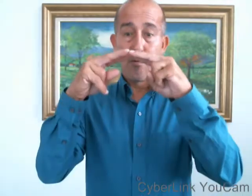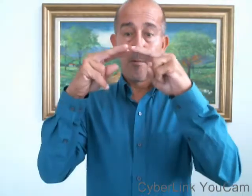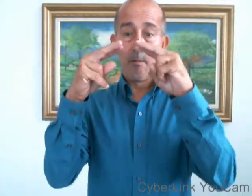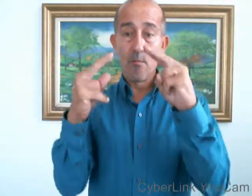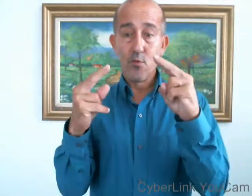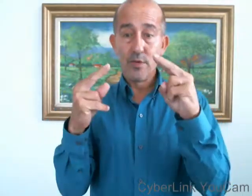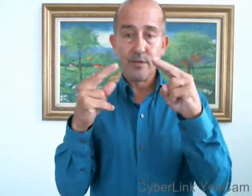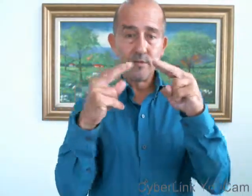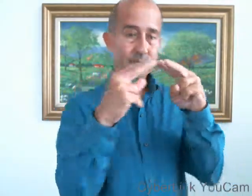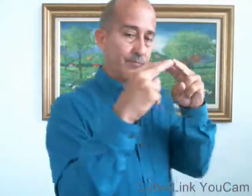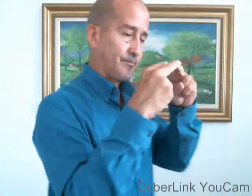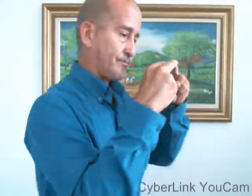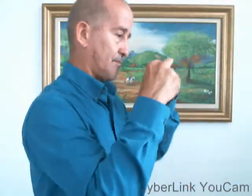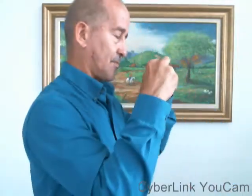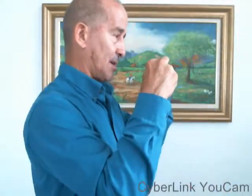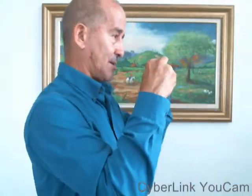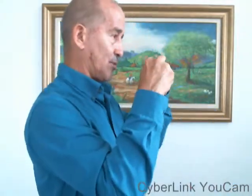Muy, hacemos.